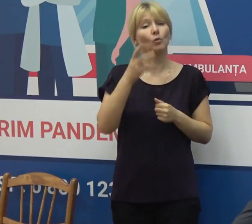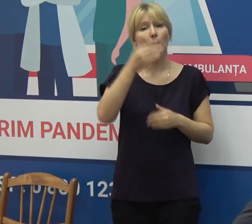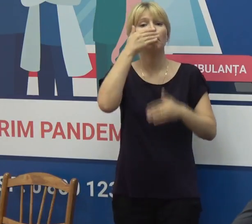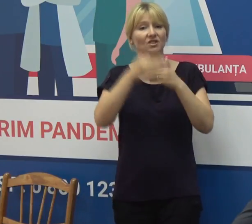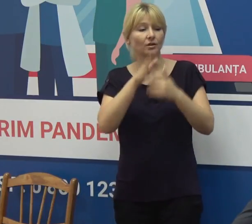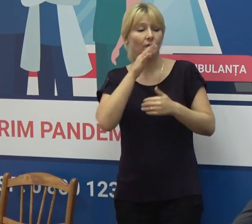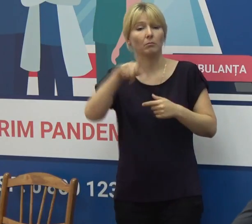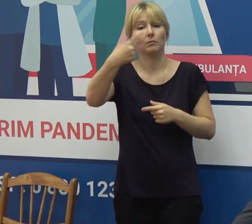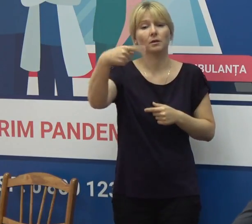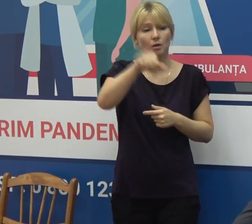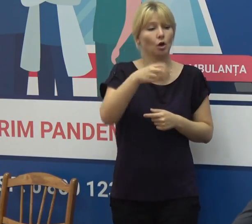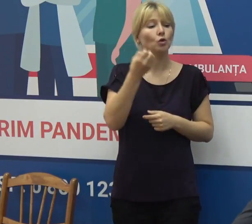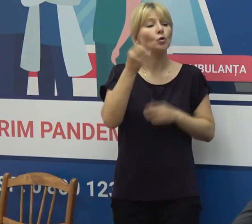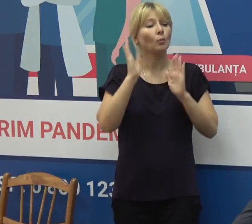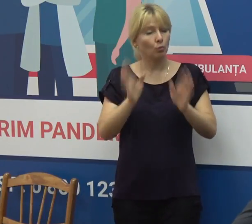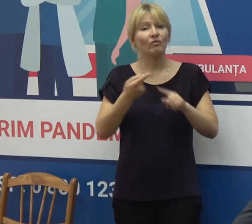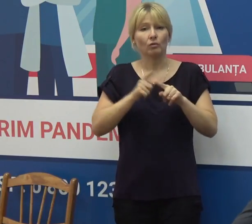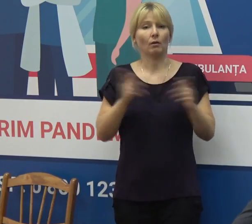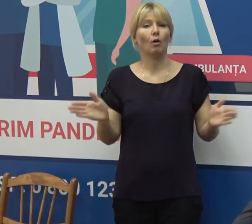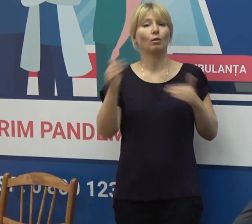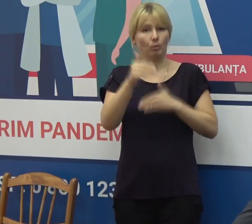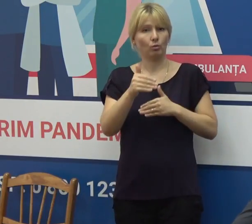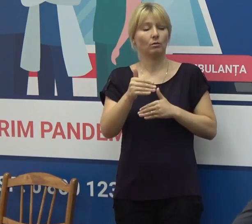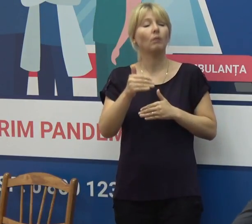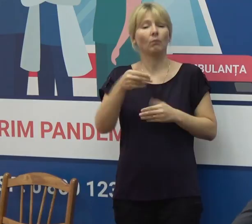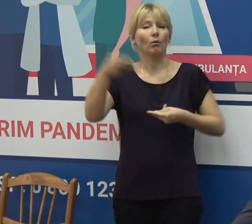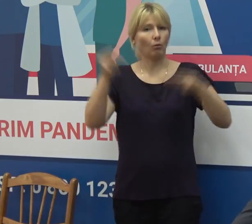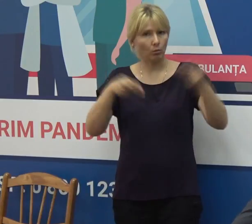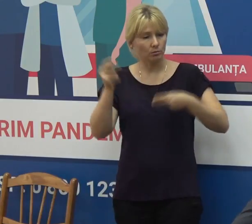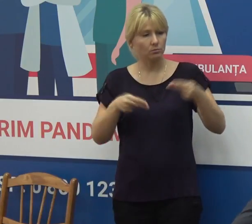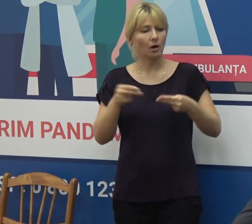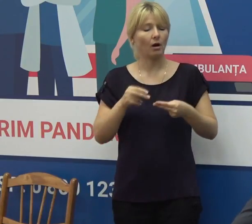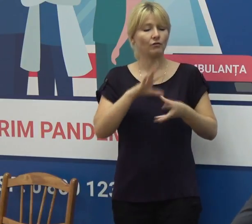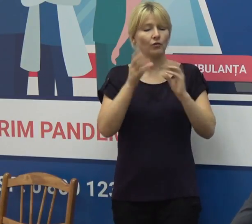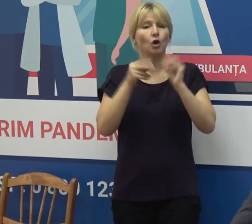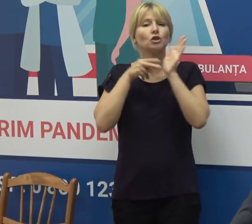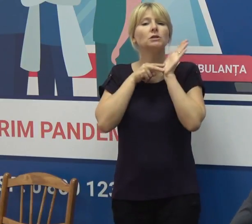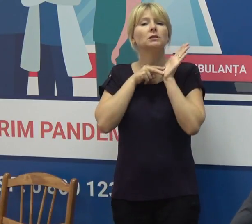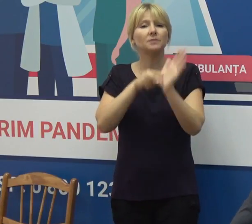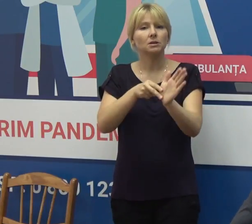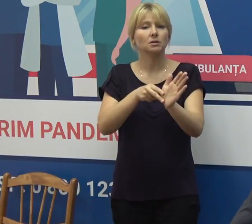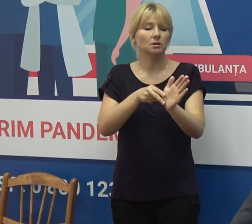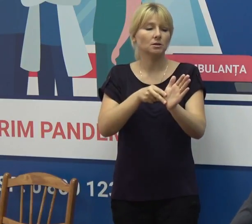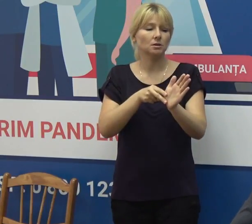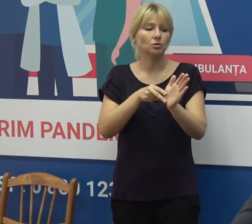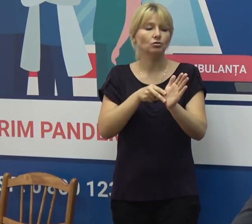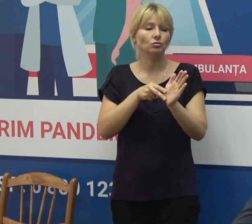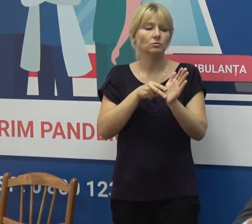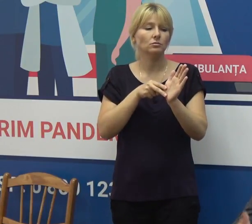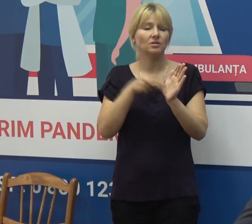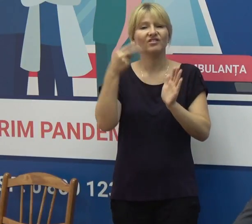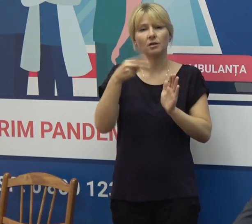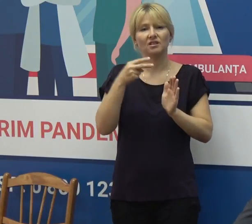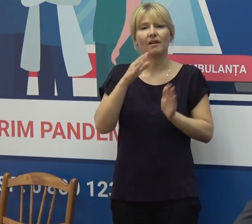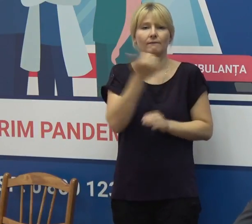curentă, să mă recepționăm din acest lot contractat, un număr de 7.020 de vaccinuri.